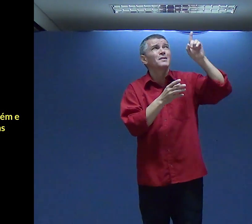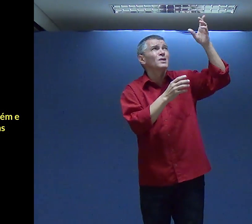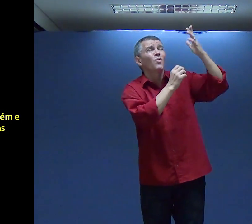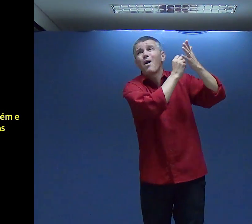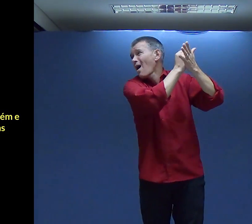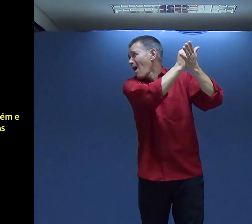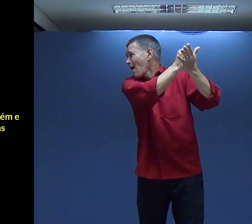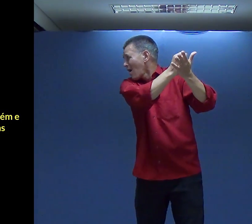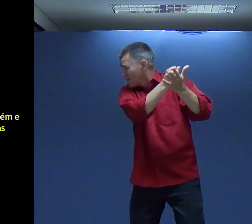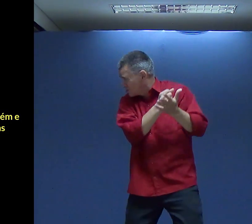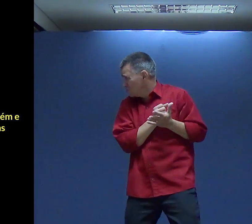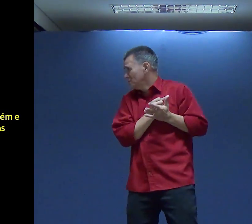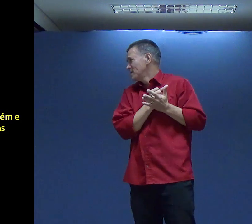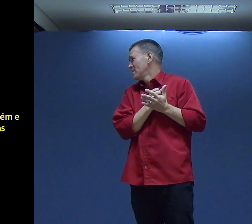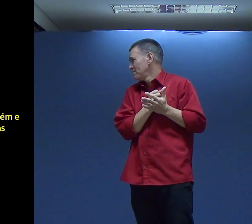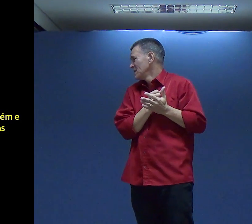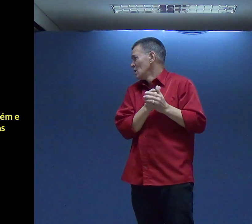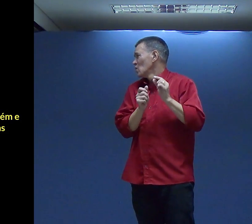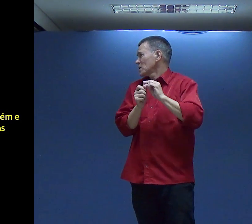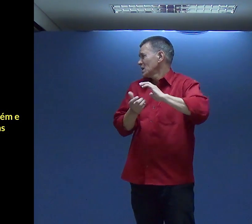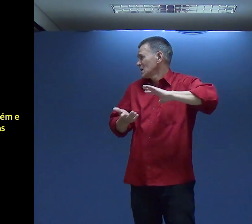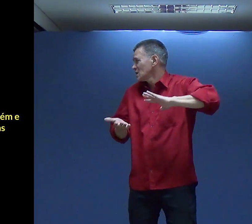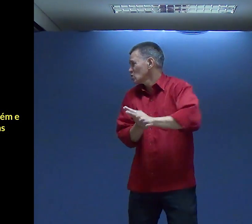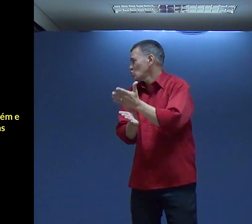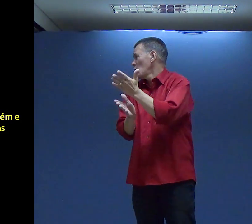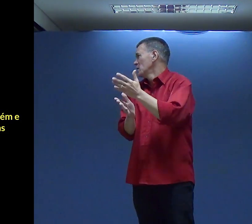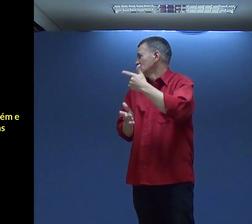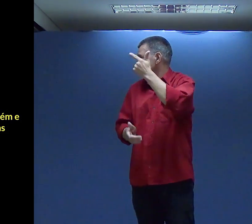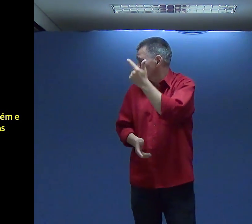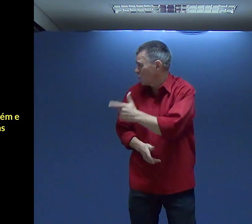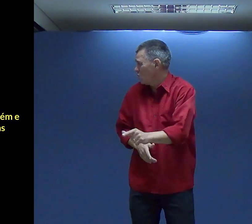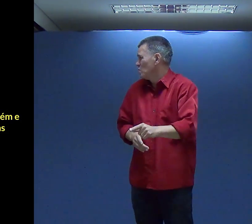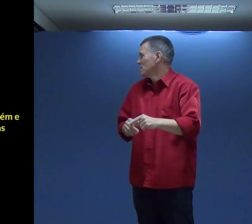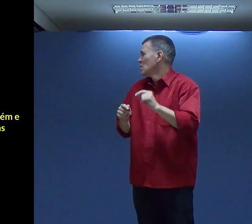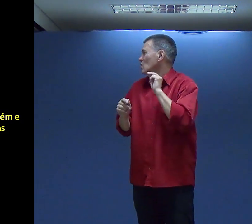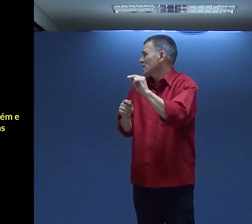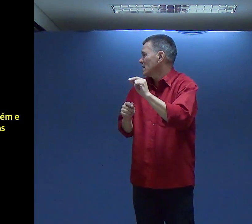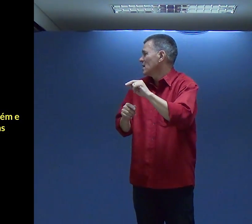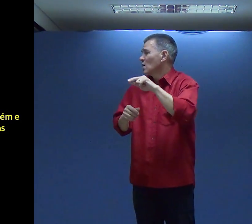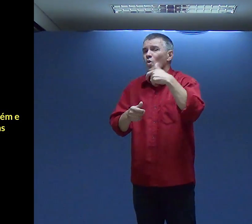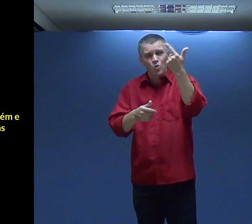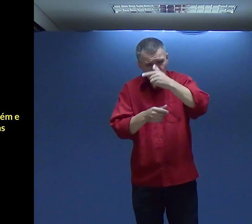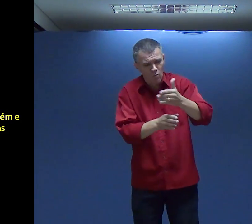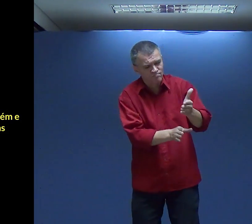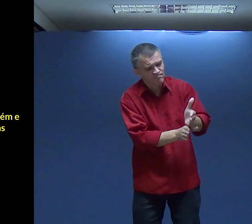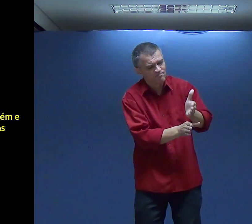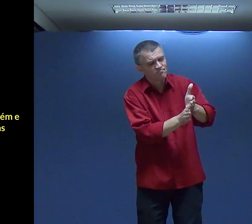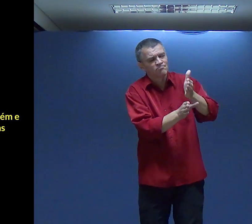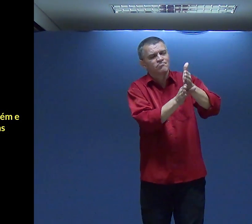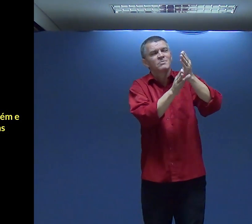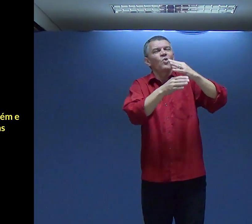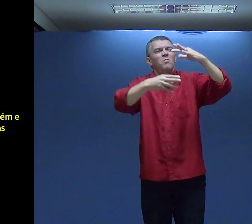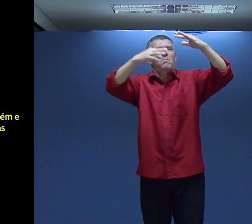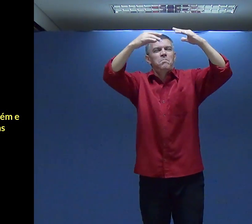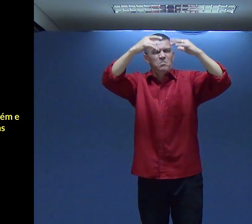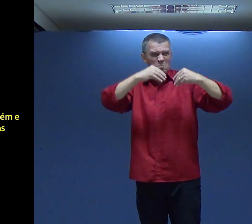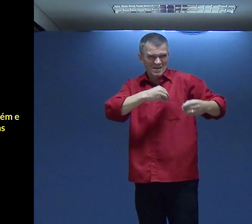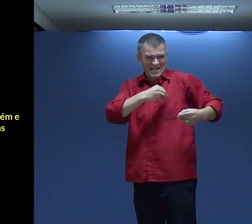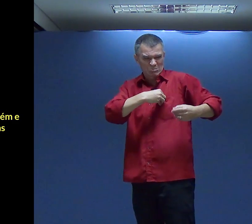Ajuda A Jerusalém E constrói De novo As tuas Muralhas